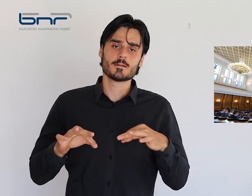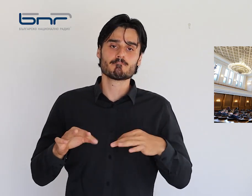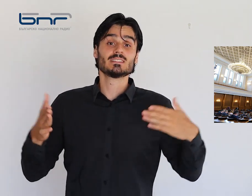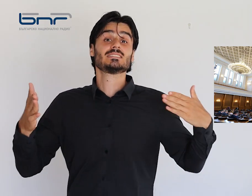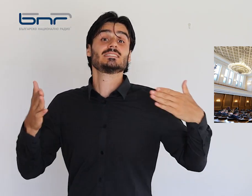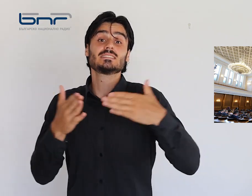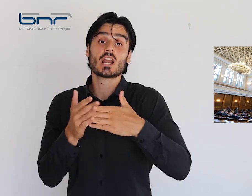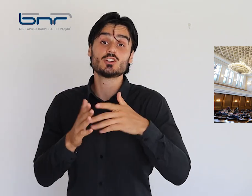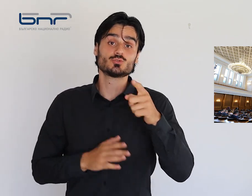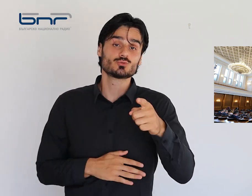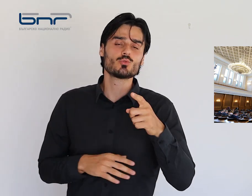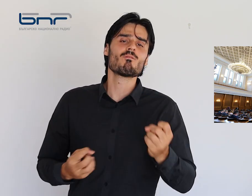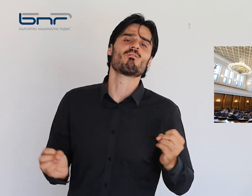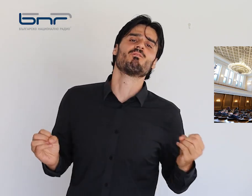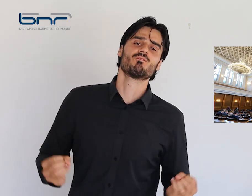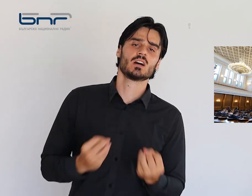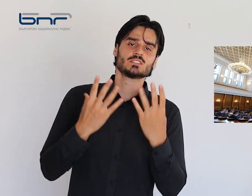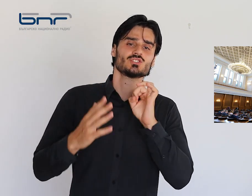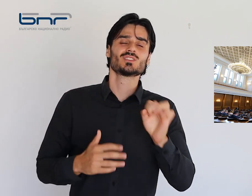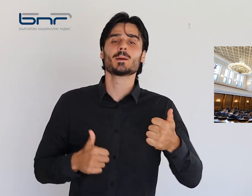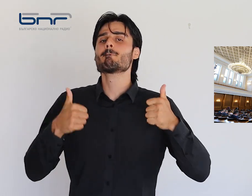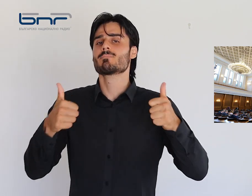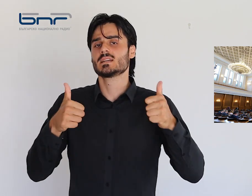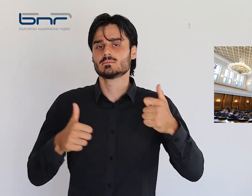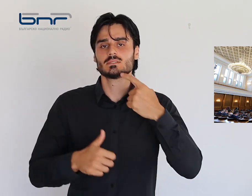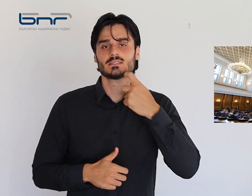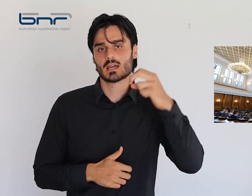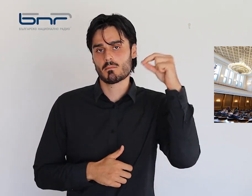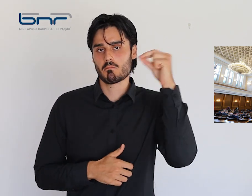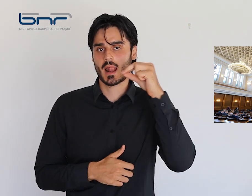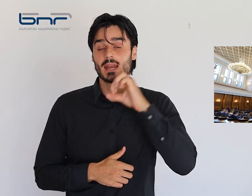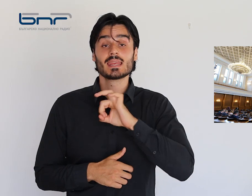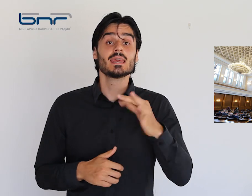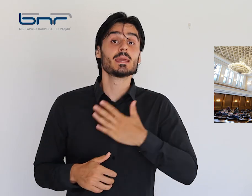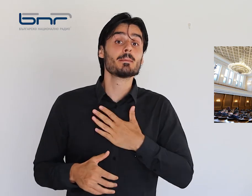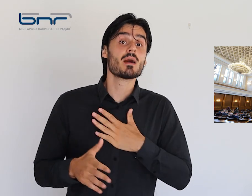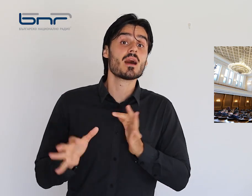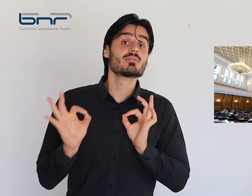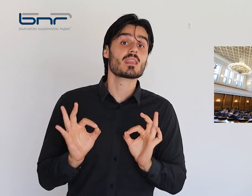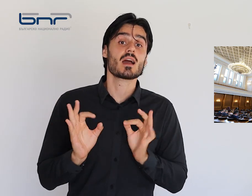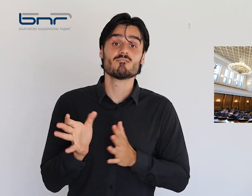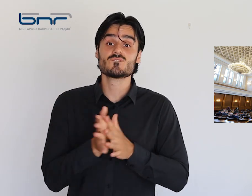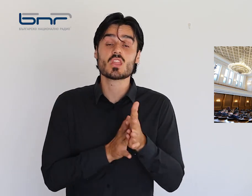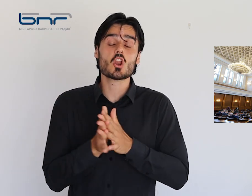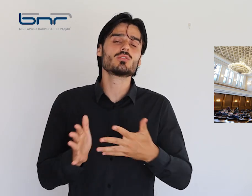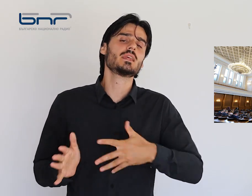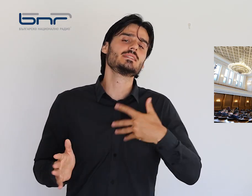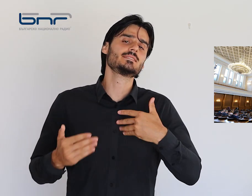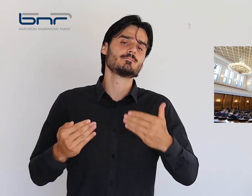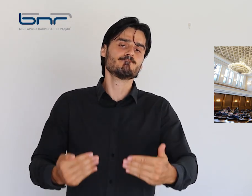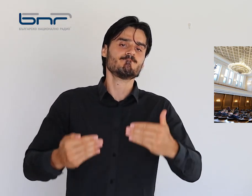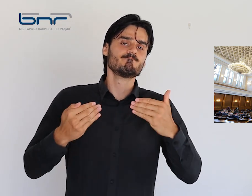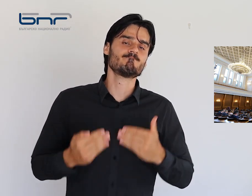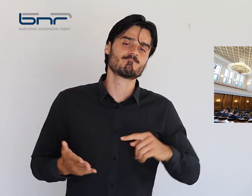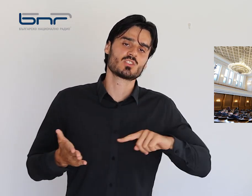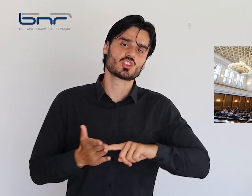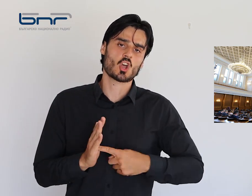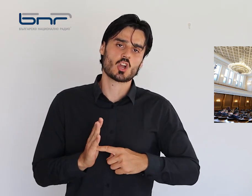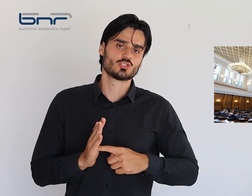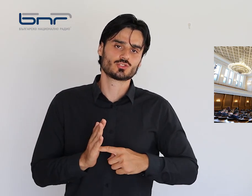Срещу се обявиха от Възраждане и БСП за България. И има такъв народ. Те поискаха оттегляне на точките. Ако